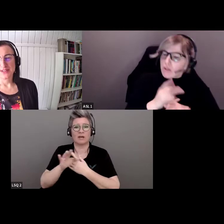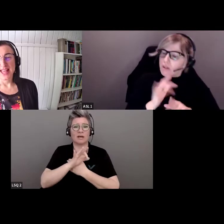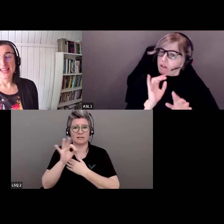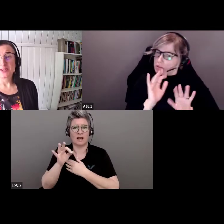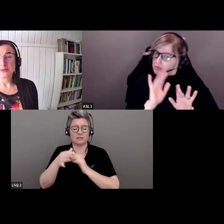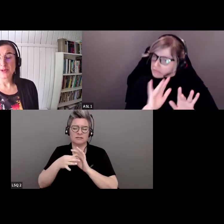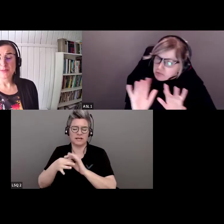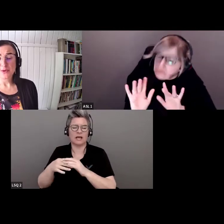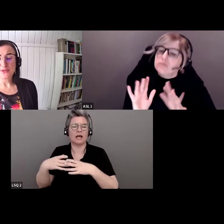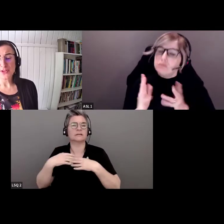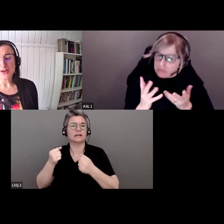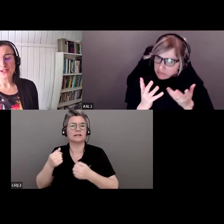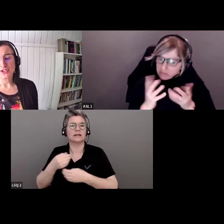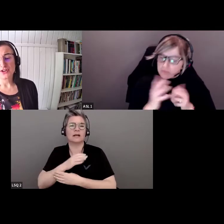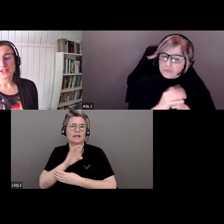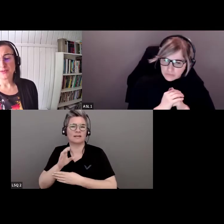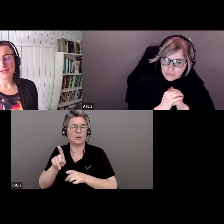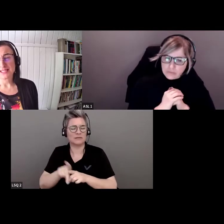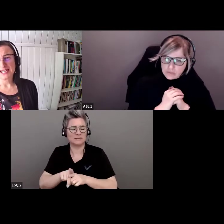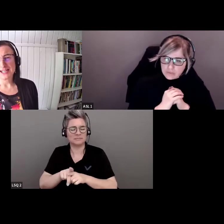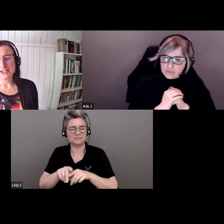en santé Canada également.